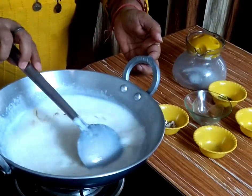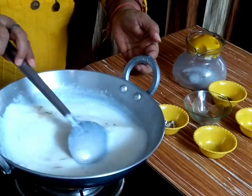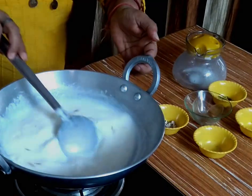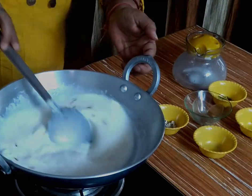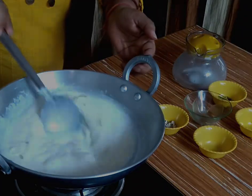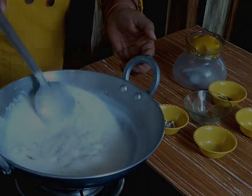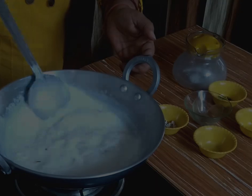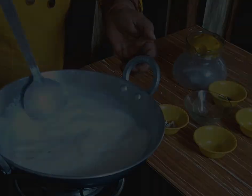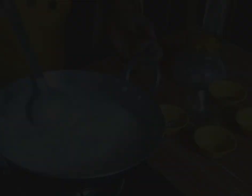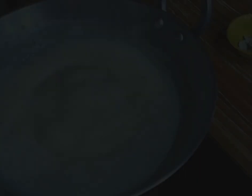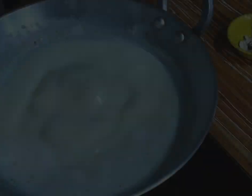और उबलने देंगे